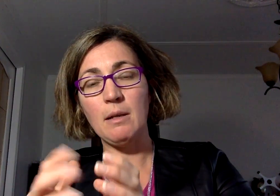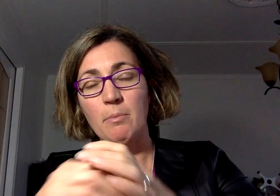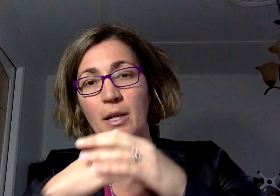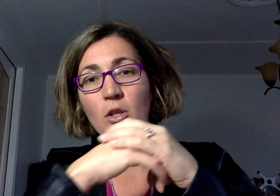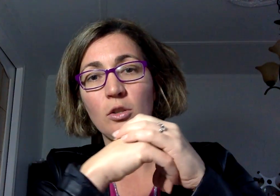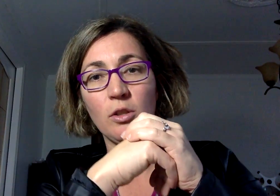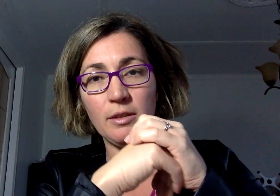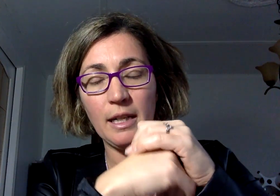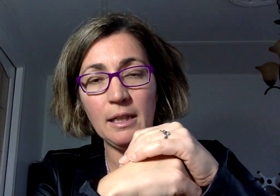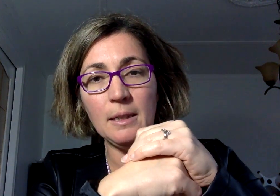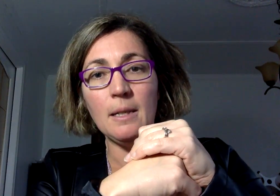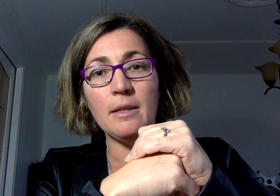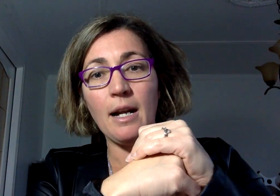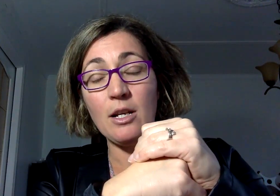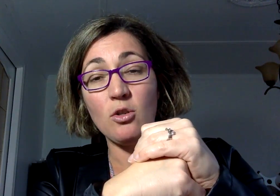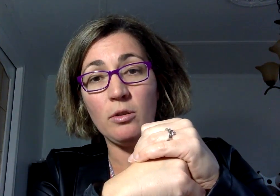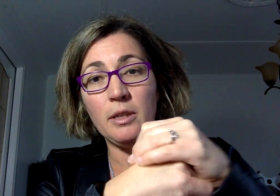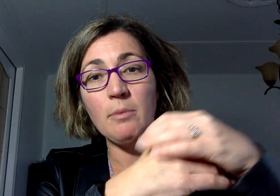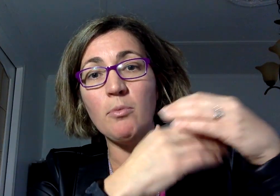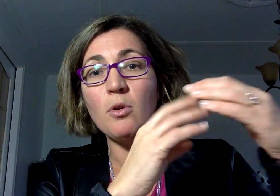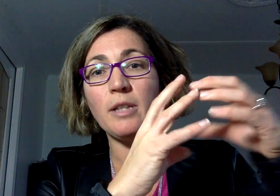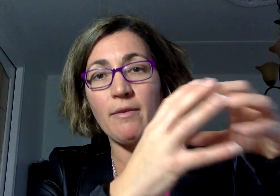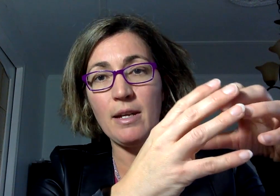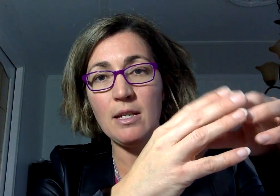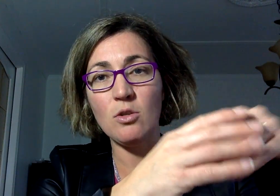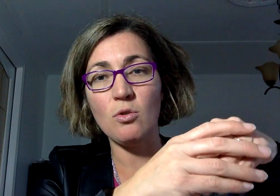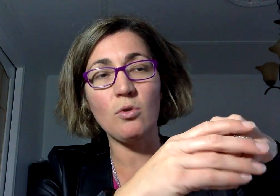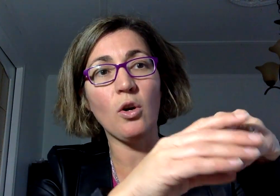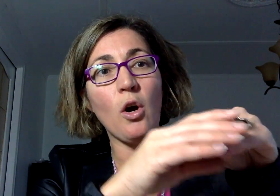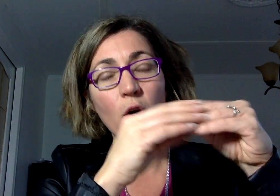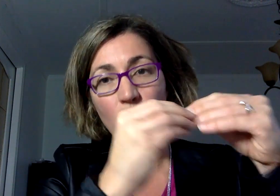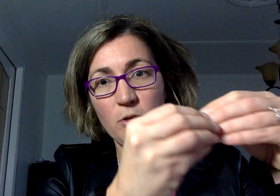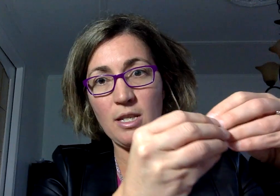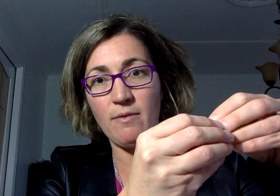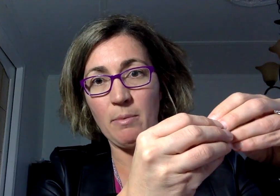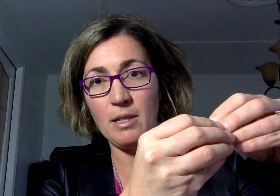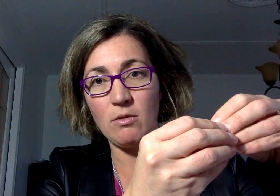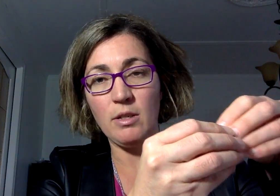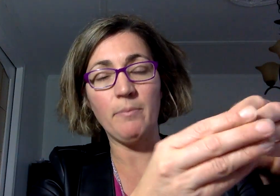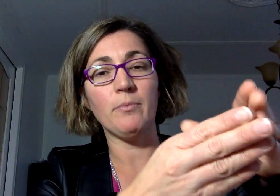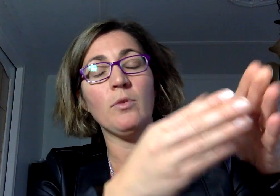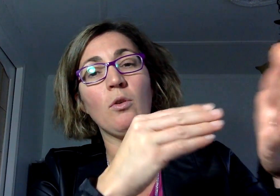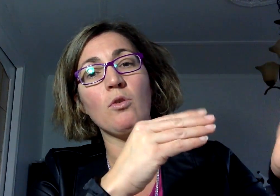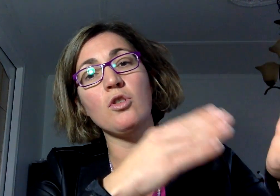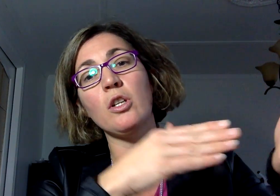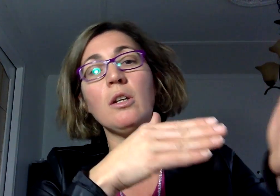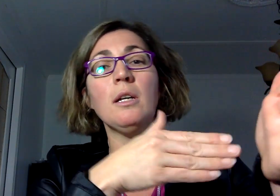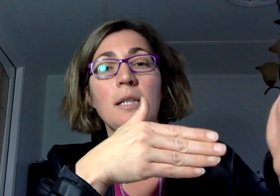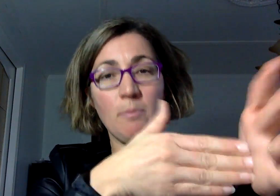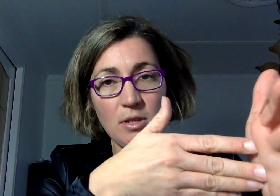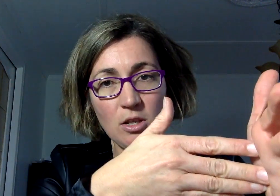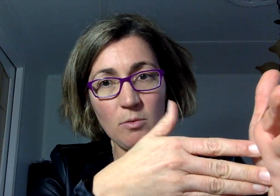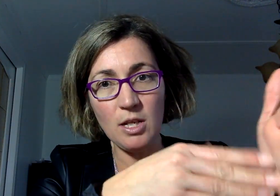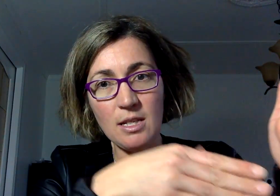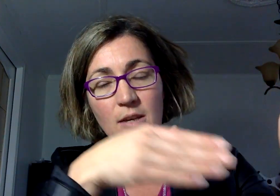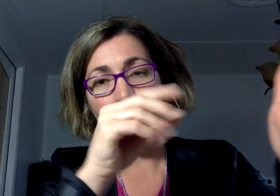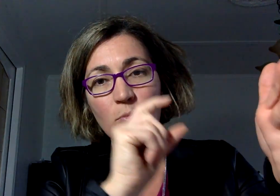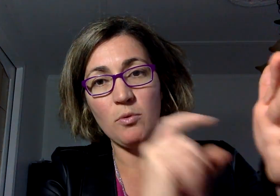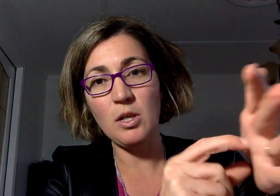périodes de temps dans la journée pour travailler sur un objectif en particulier. Donc, on se donne des petits objectifs, puis